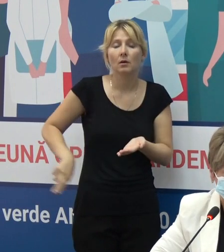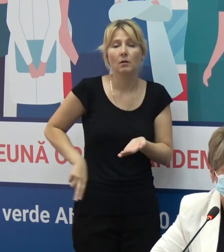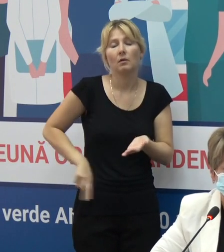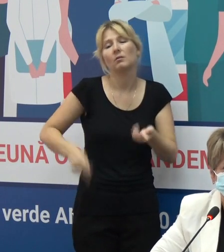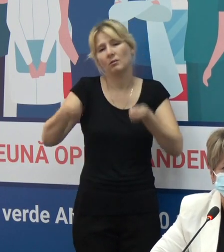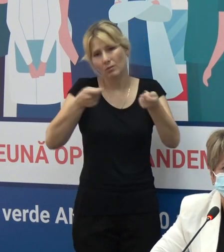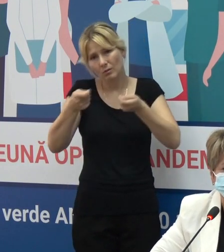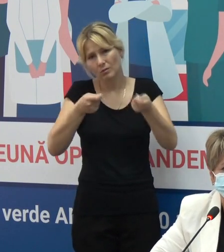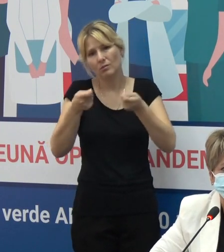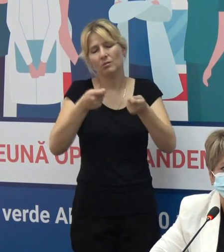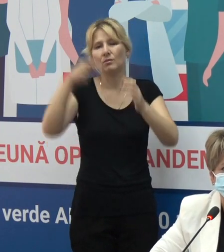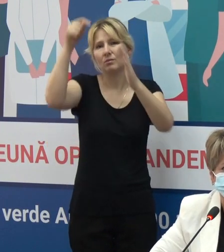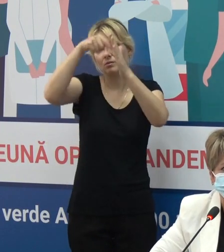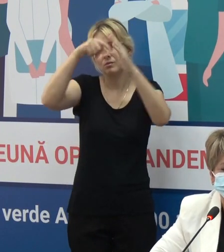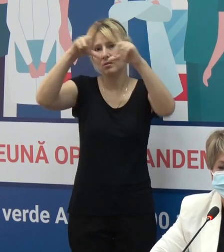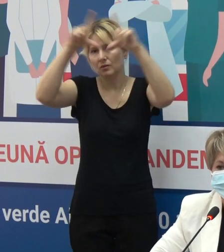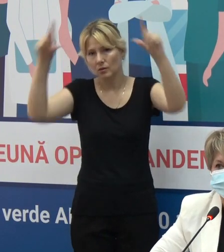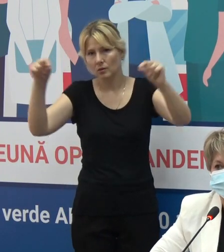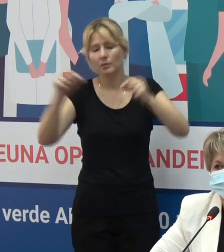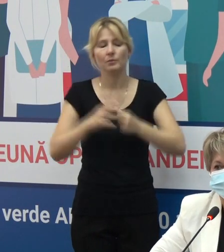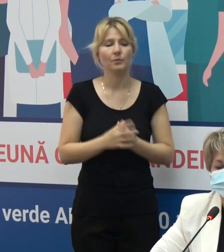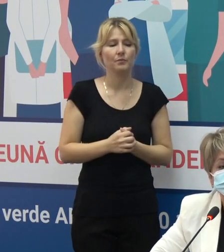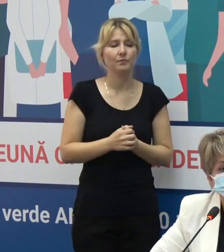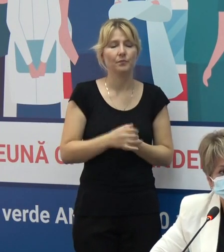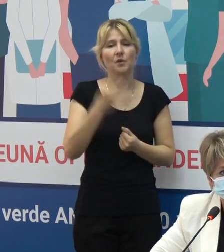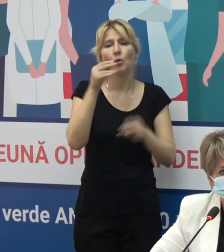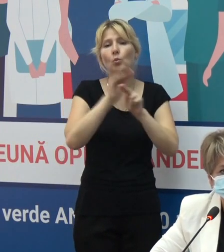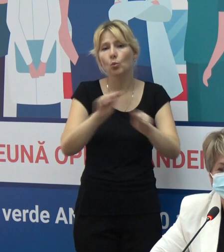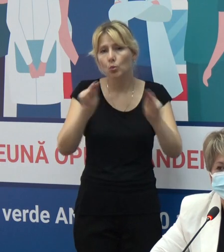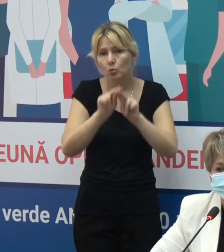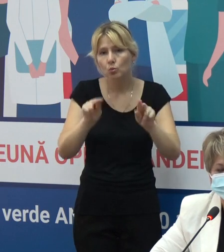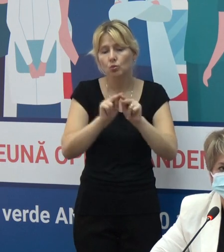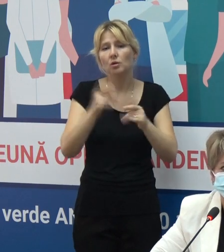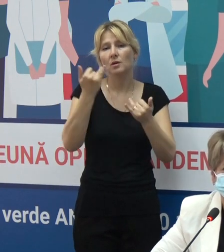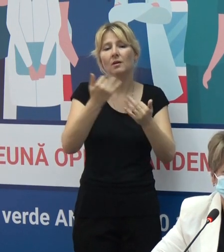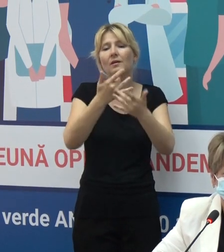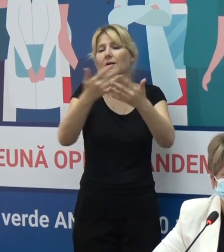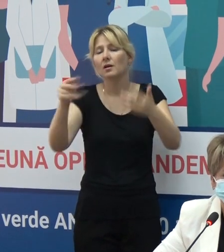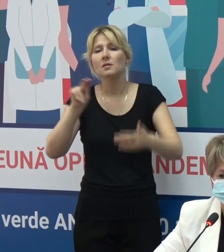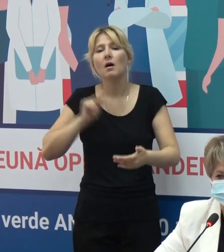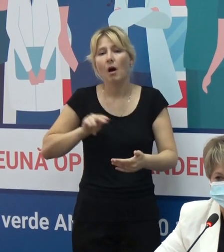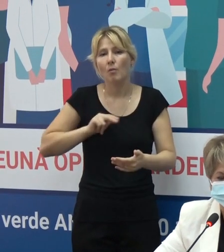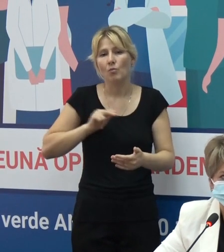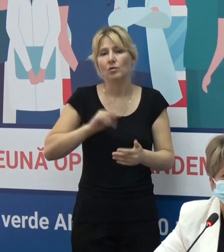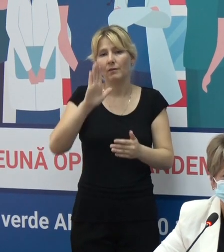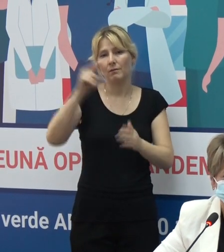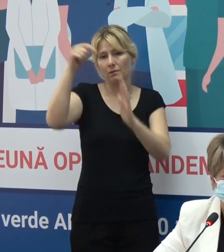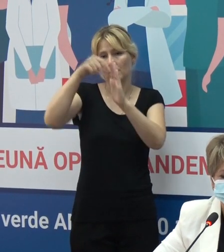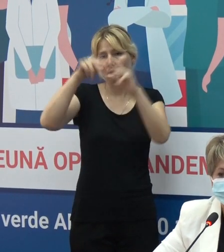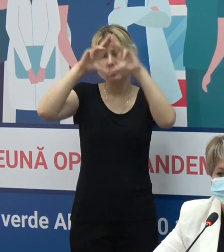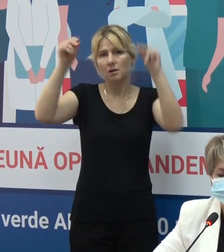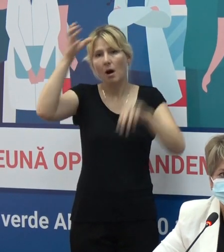din sistemul de educațional, pedagogilor și altor lucrători din sistemul de